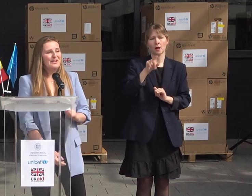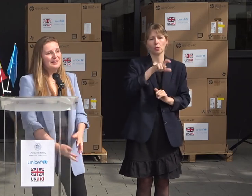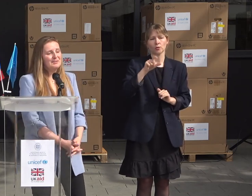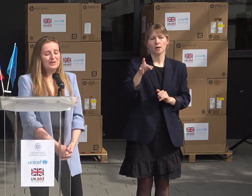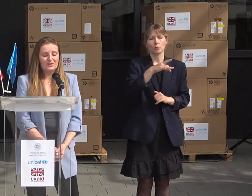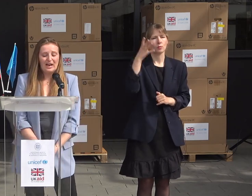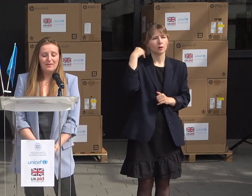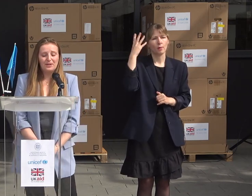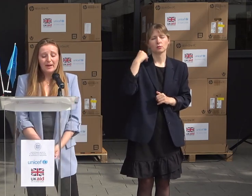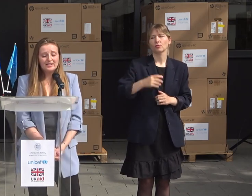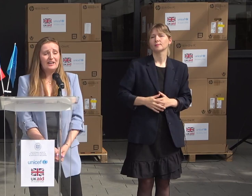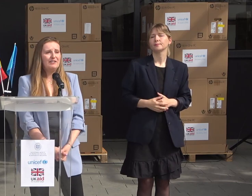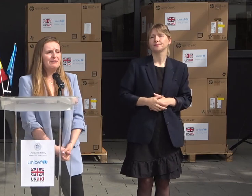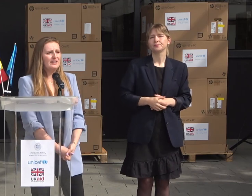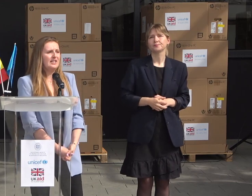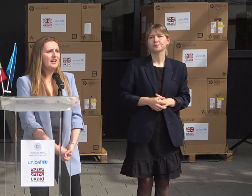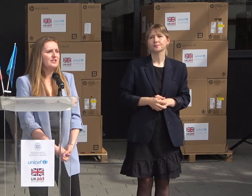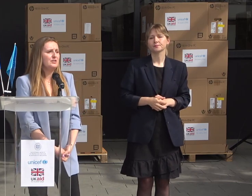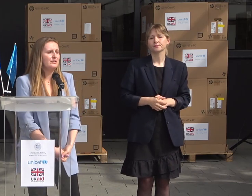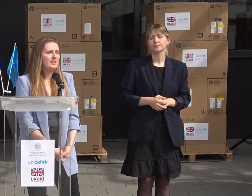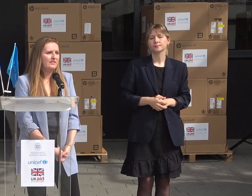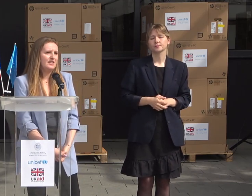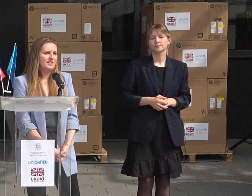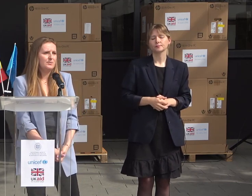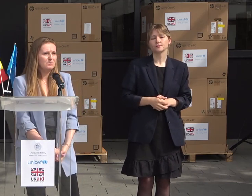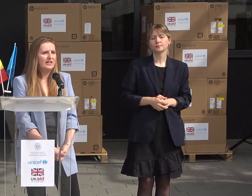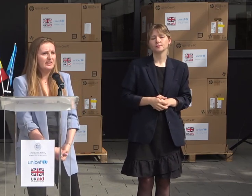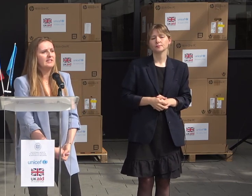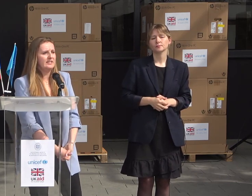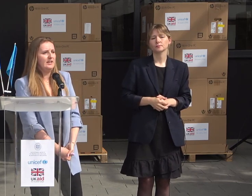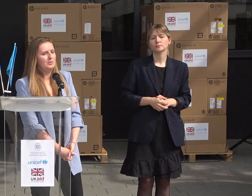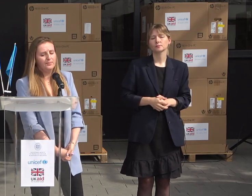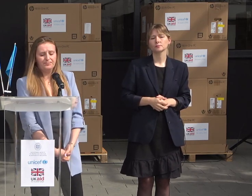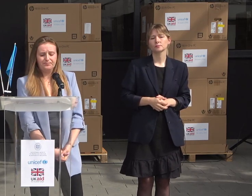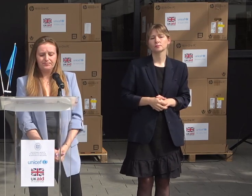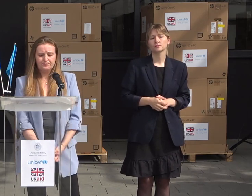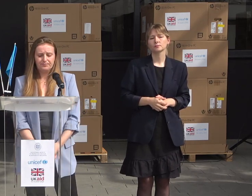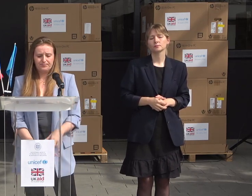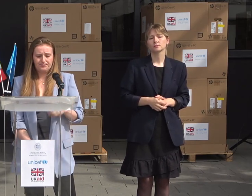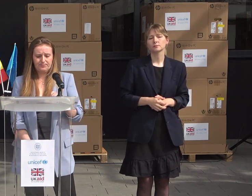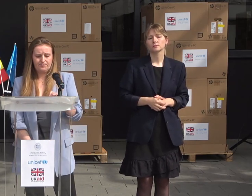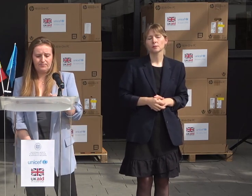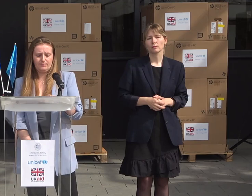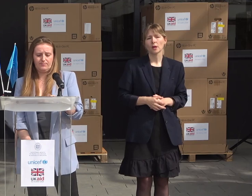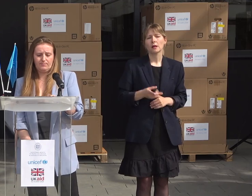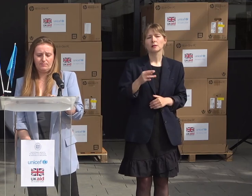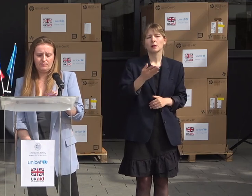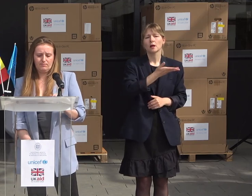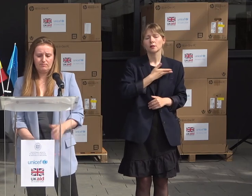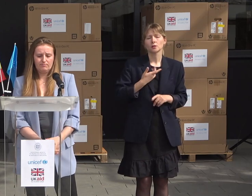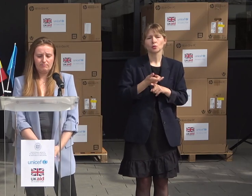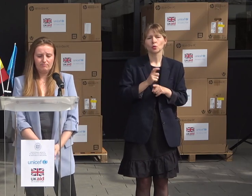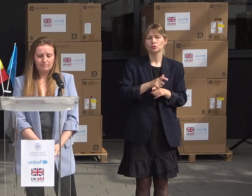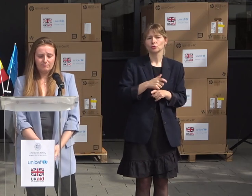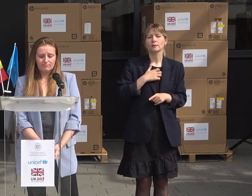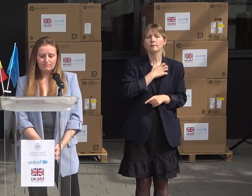important for us to make sure that our humanitarian funding is used for interventions which really are sustainable. Pentru noi este foarte important să ne